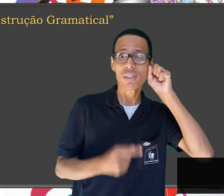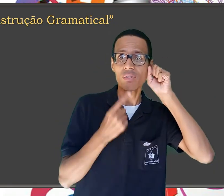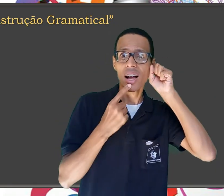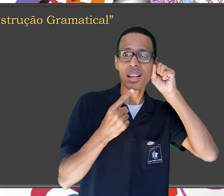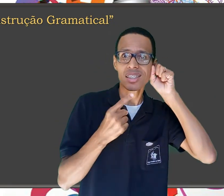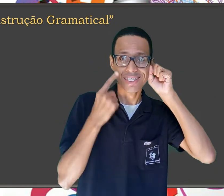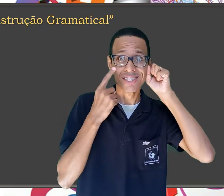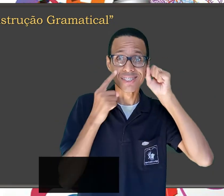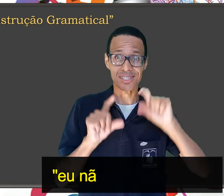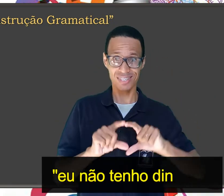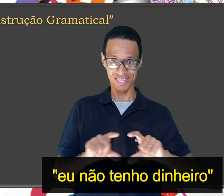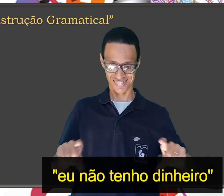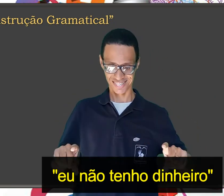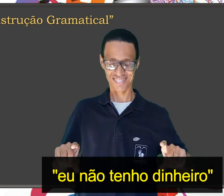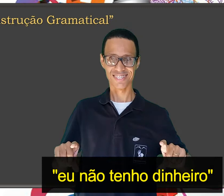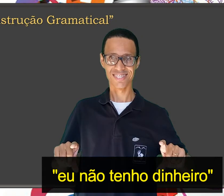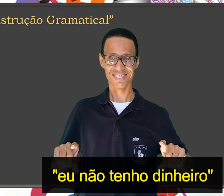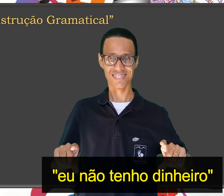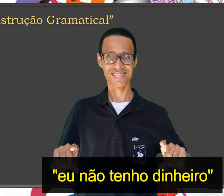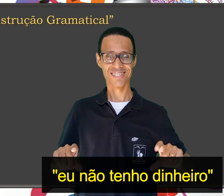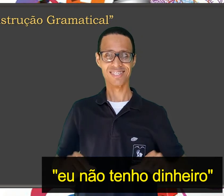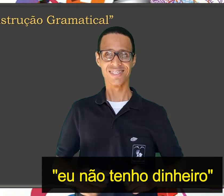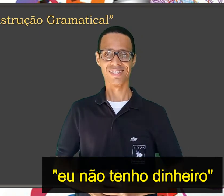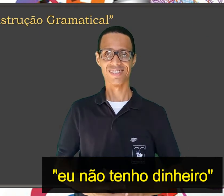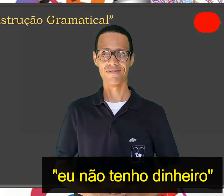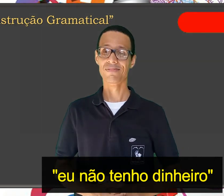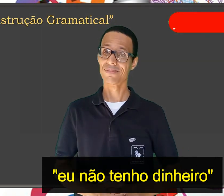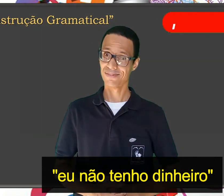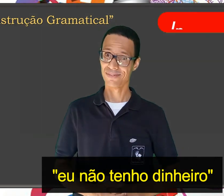refrigerante, ou eu não tenho dinheiro.